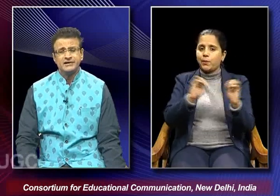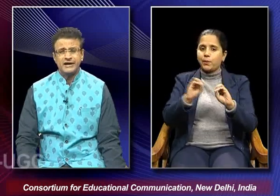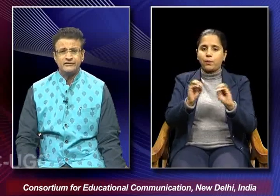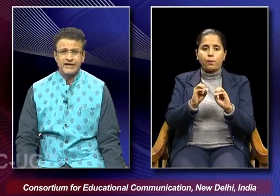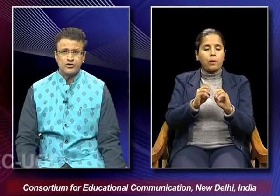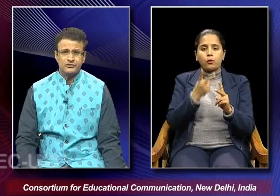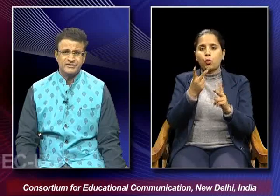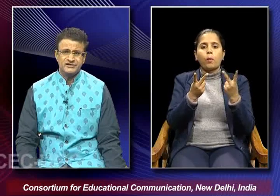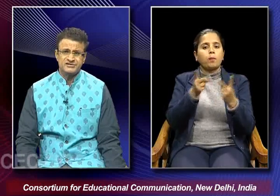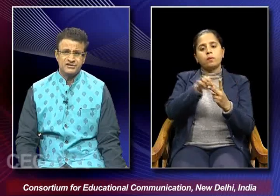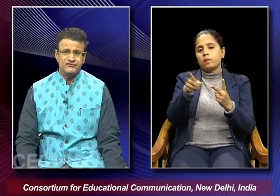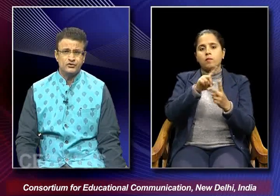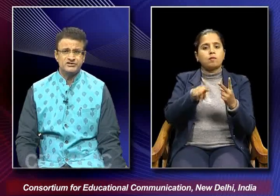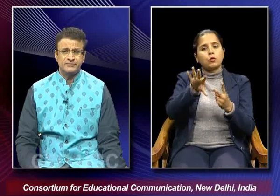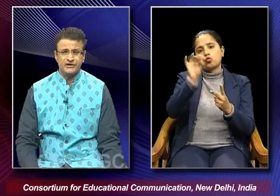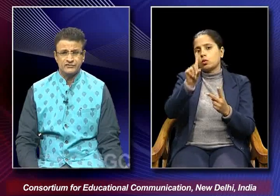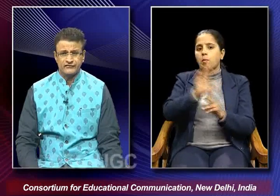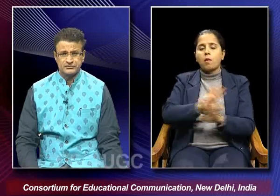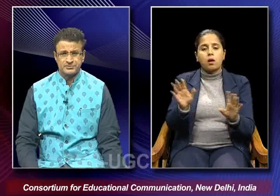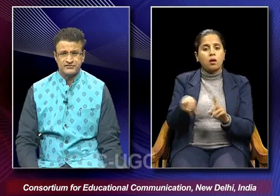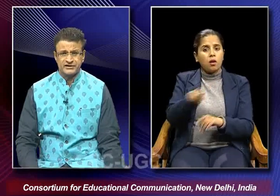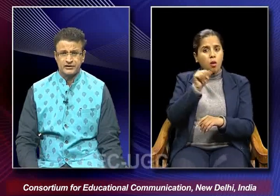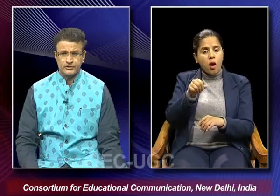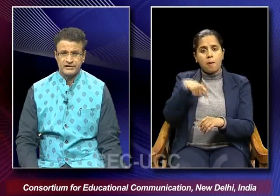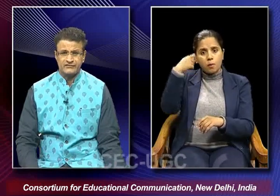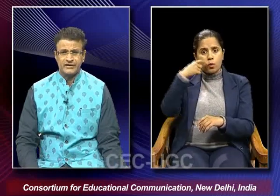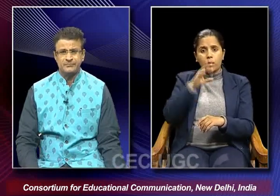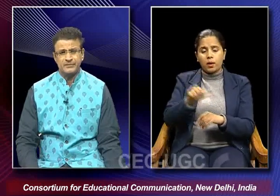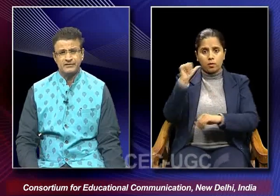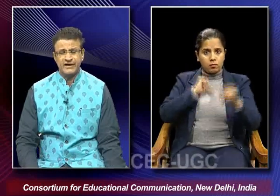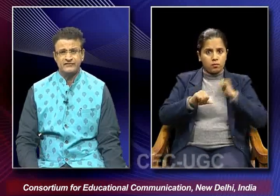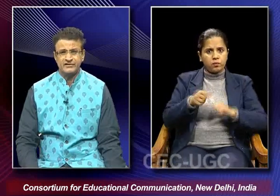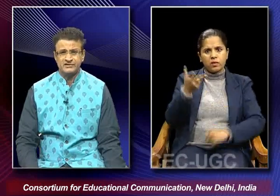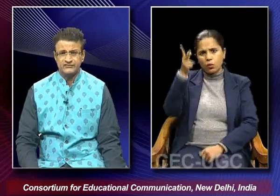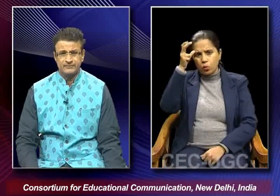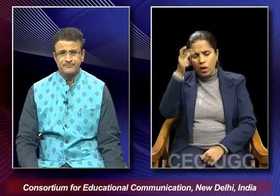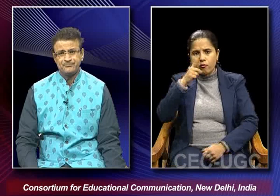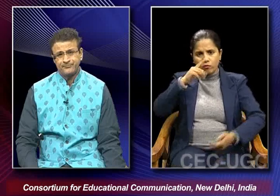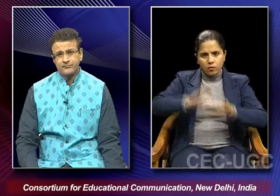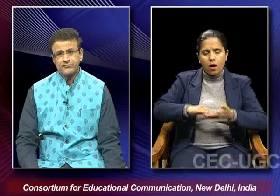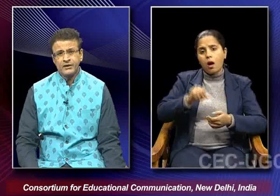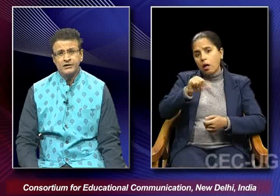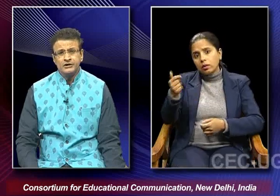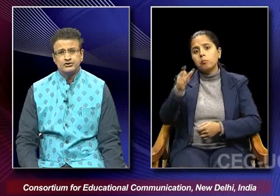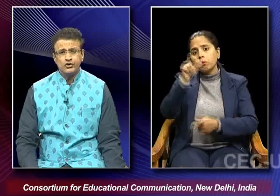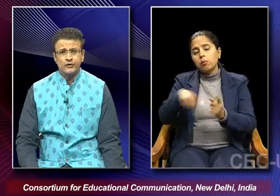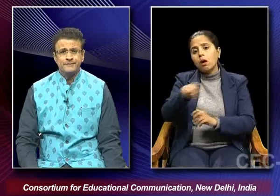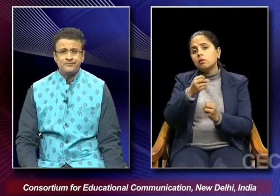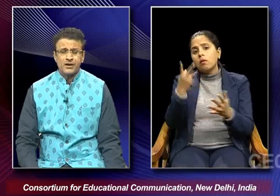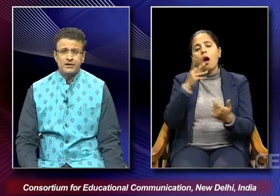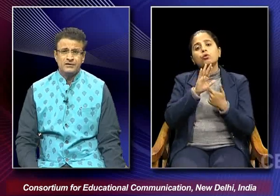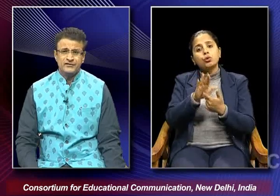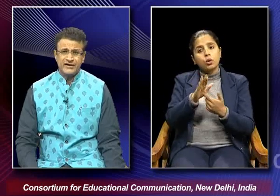kind of dichotomy is reinforced in many of the films between the heroine and the vamp and the wife and the other film so